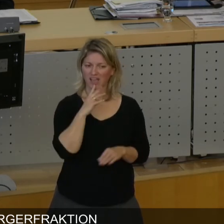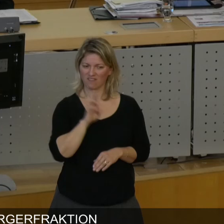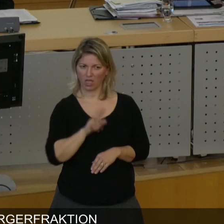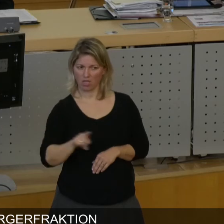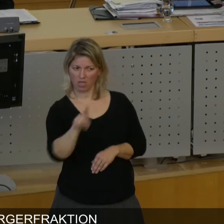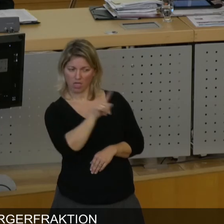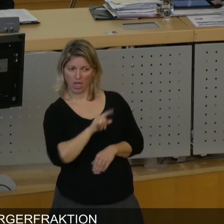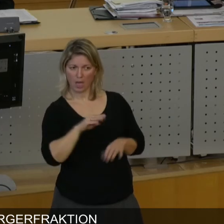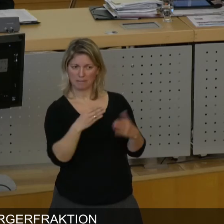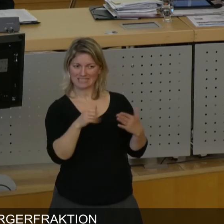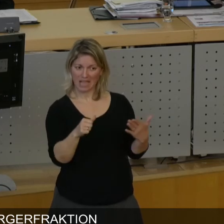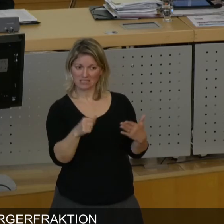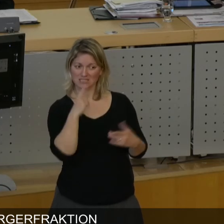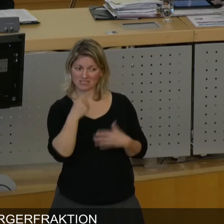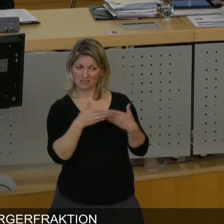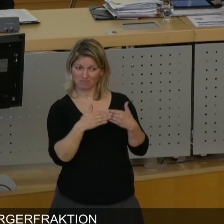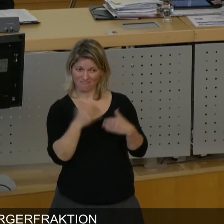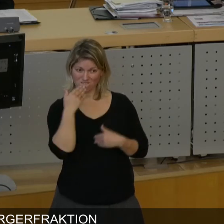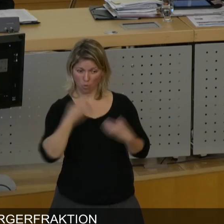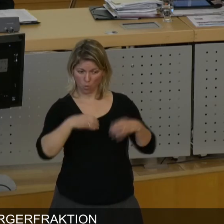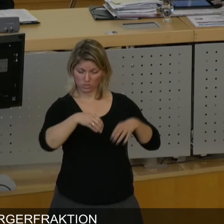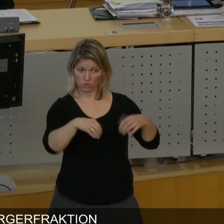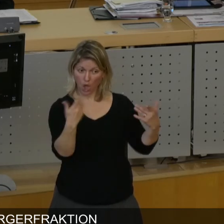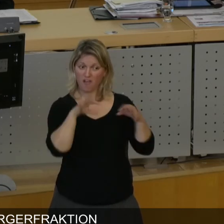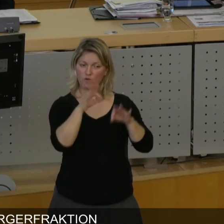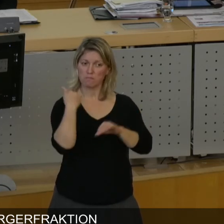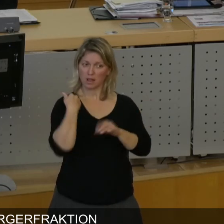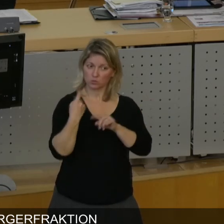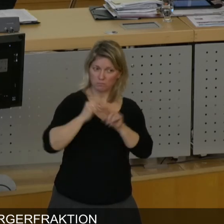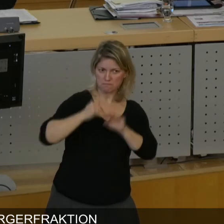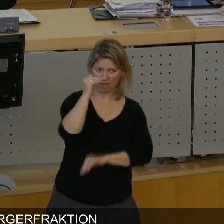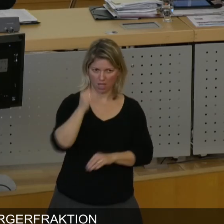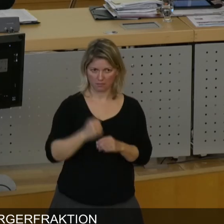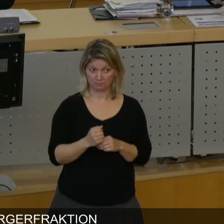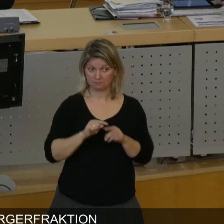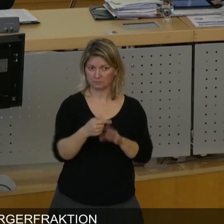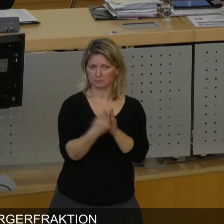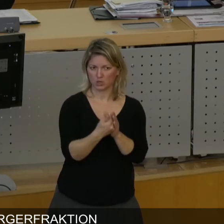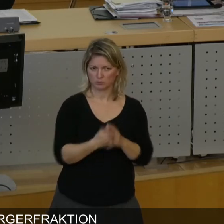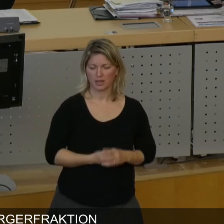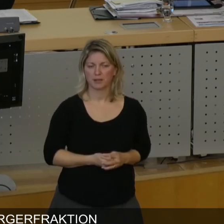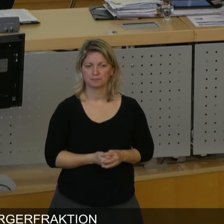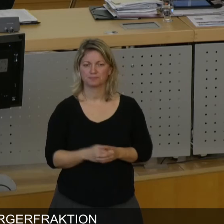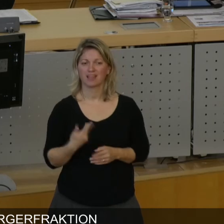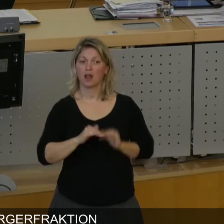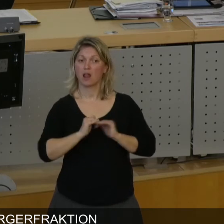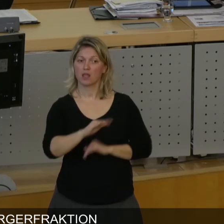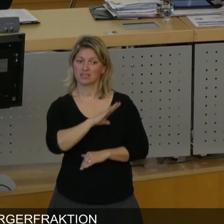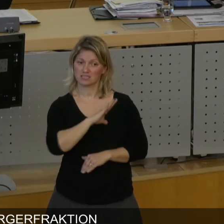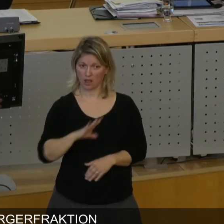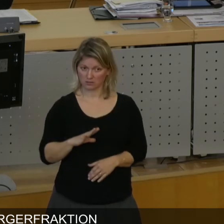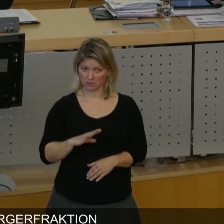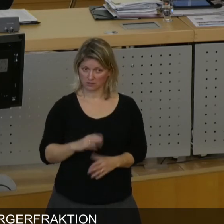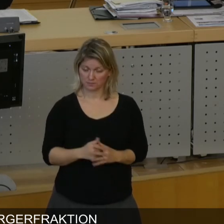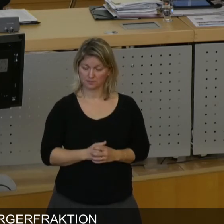die entlang der B6 neu wohnen. Und dazu zwei Beispiele. Vom Land Sachsen wurde